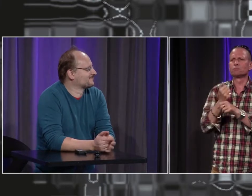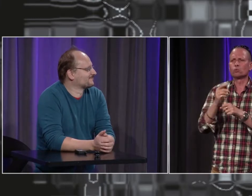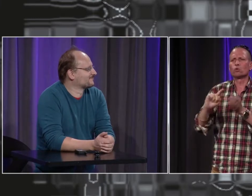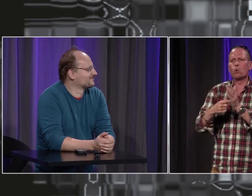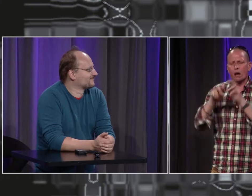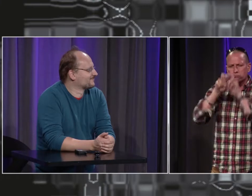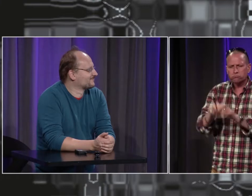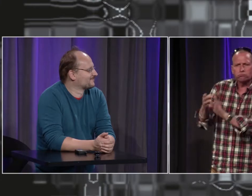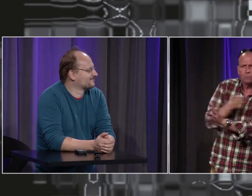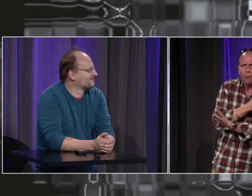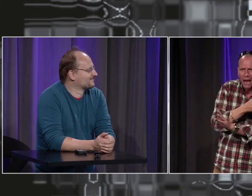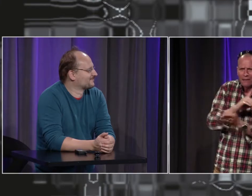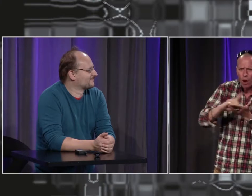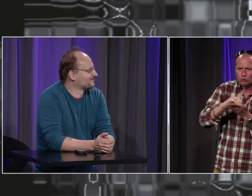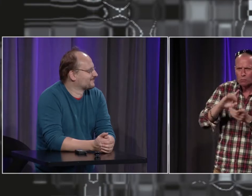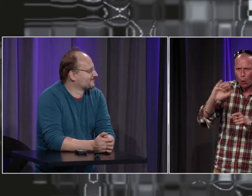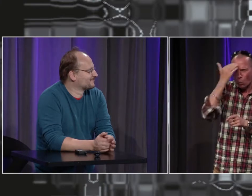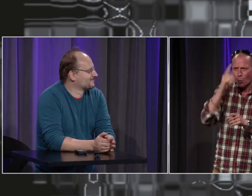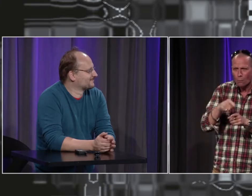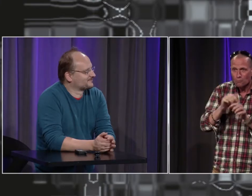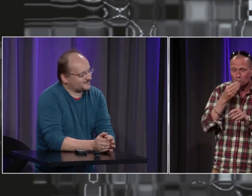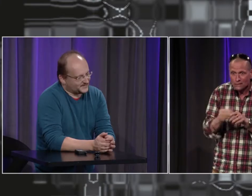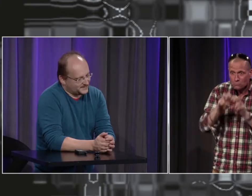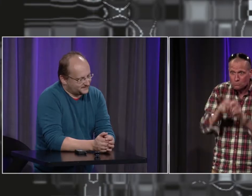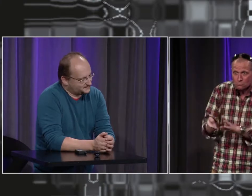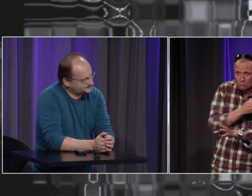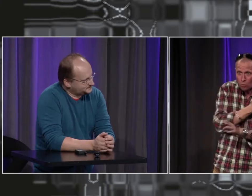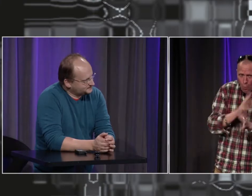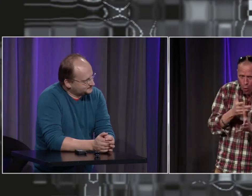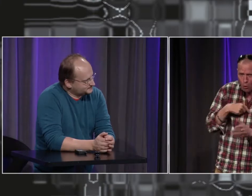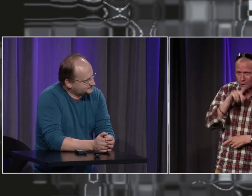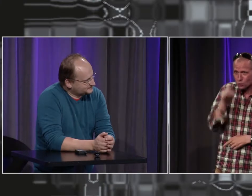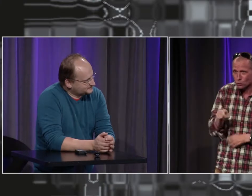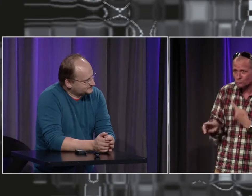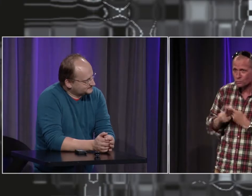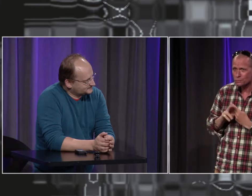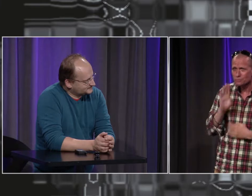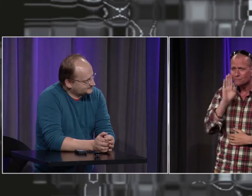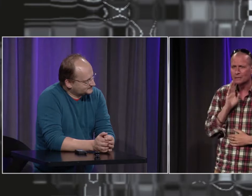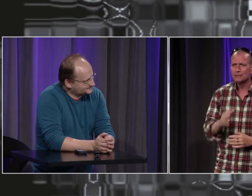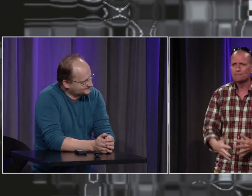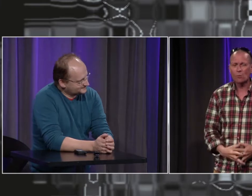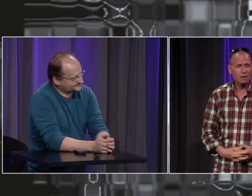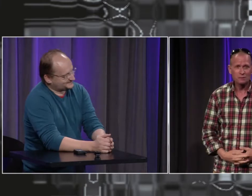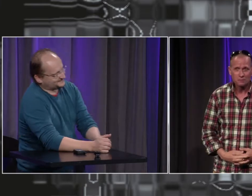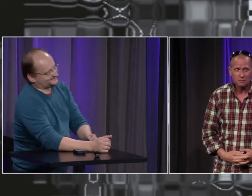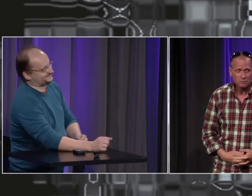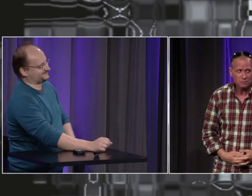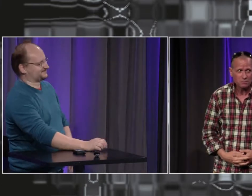un diplôme a fait des recherches dans ce sens-là sur l'histoire des sous mais comment des loges lui a pu